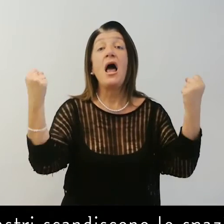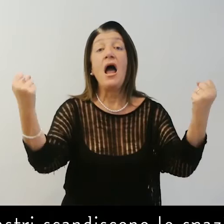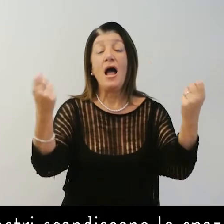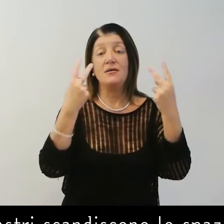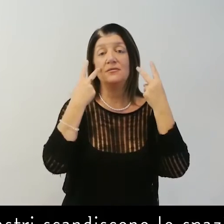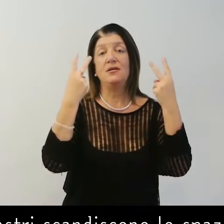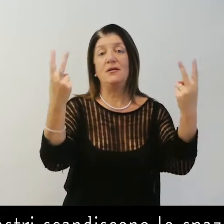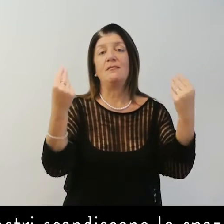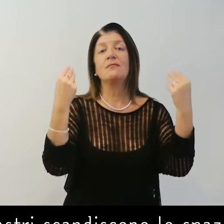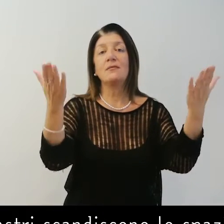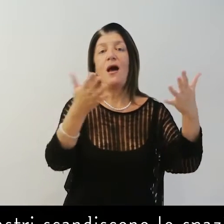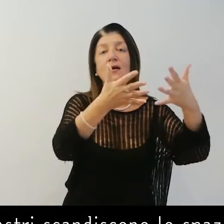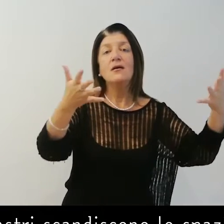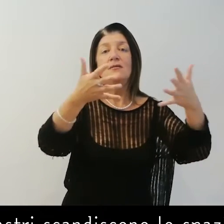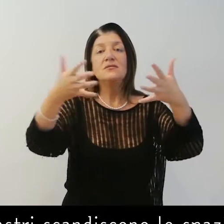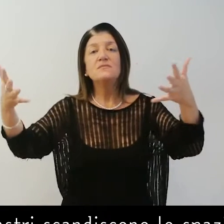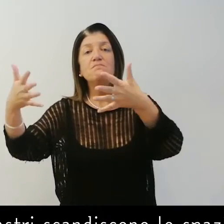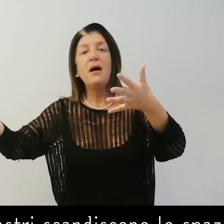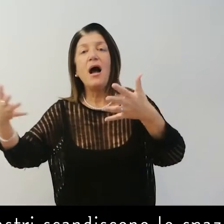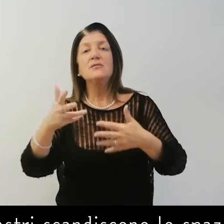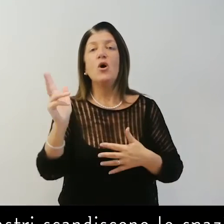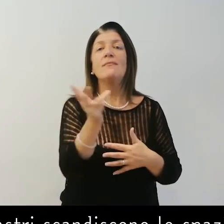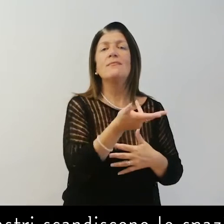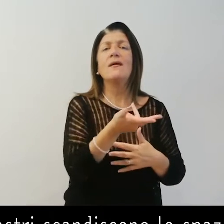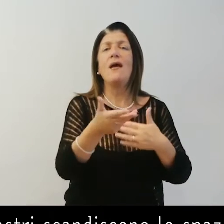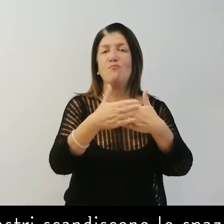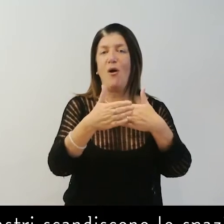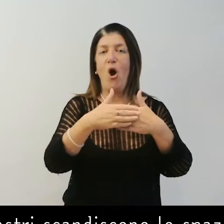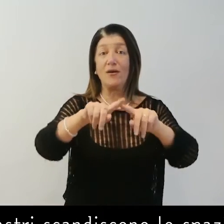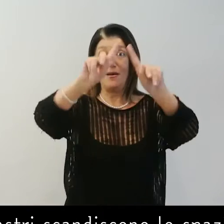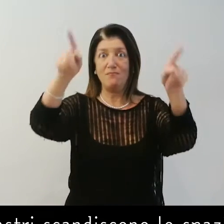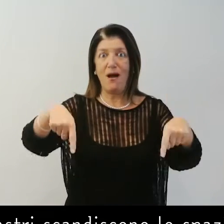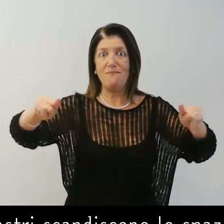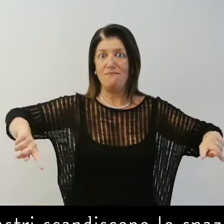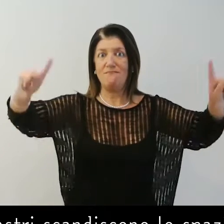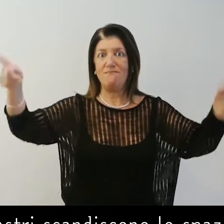I pilastri scandiscono lo spazio nel quale alloggiano i tre portali.